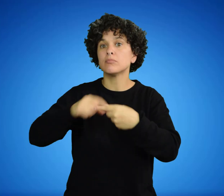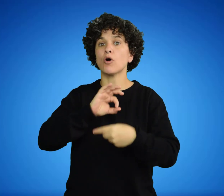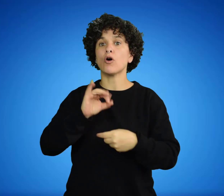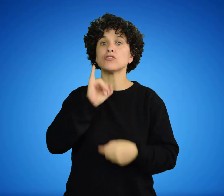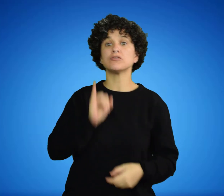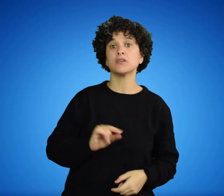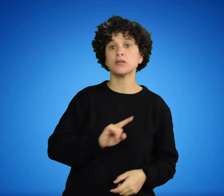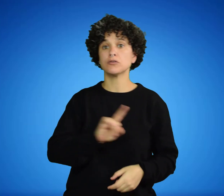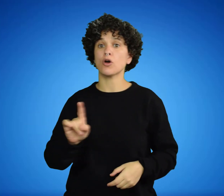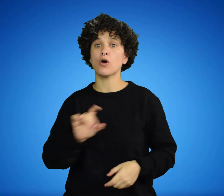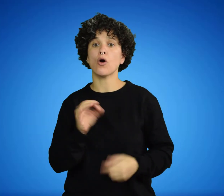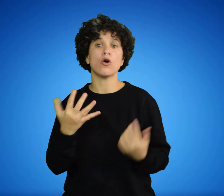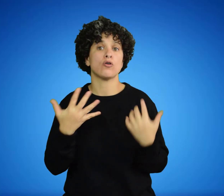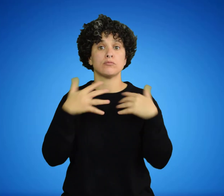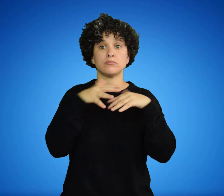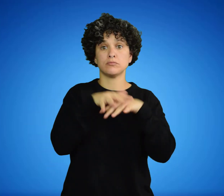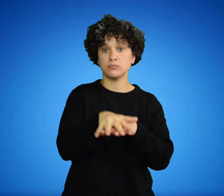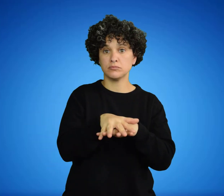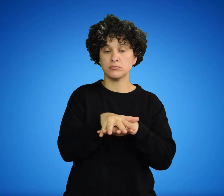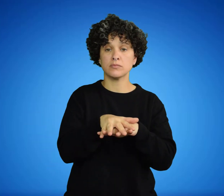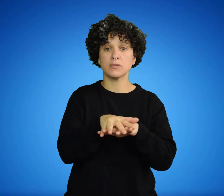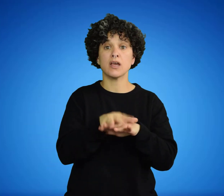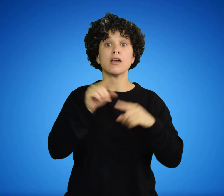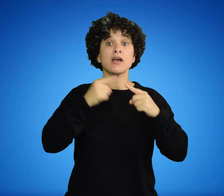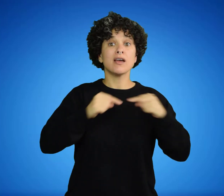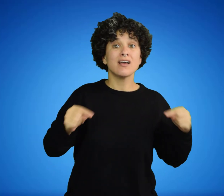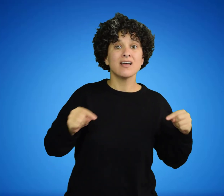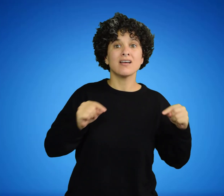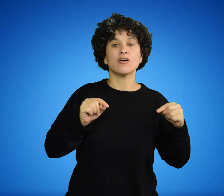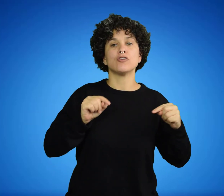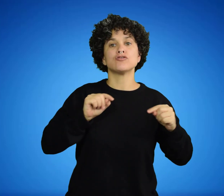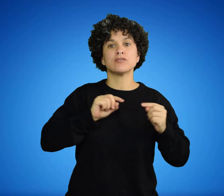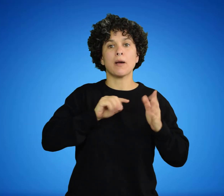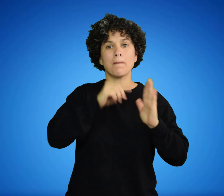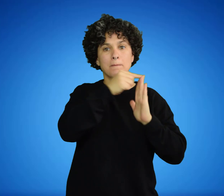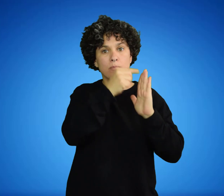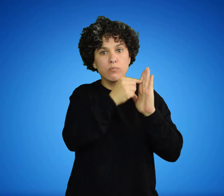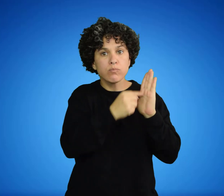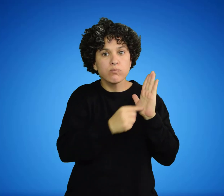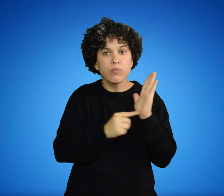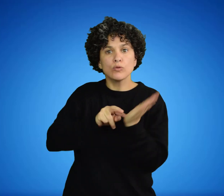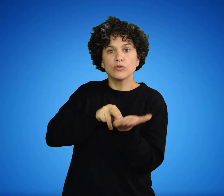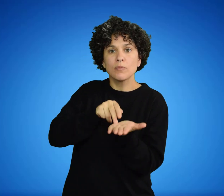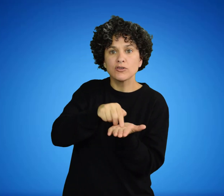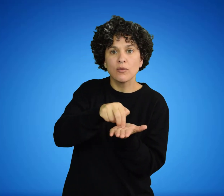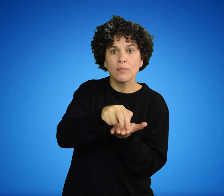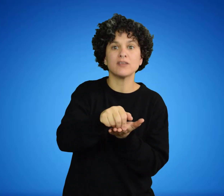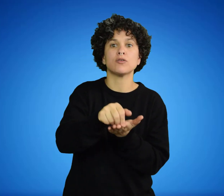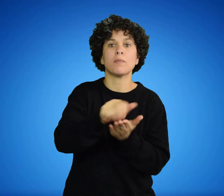alternada o integrada, y una serie de elementos y procedimientos que conducen al logro de sus fines.